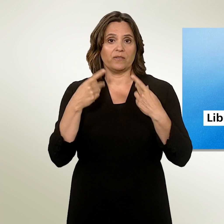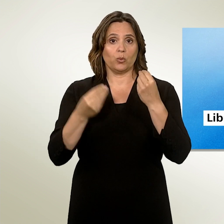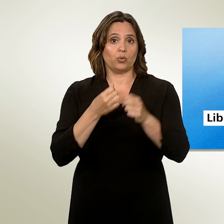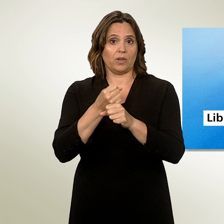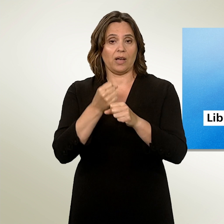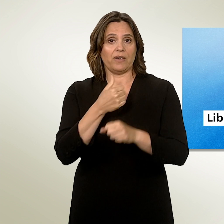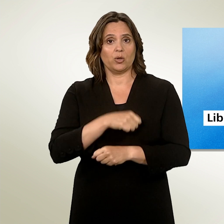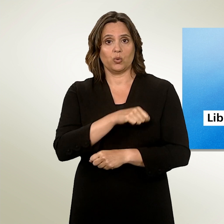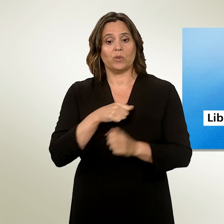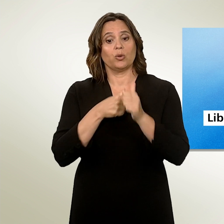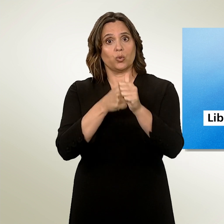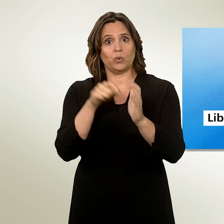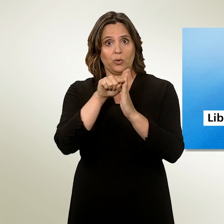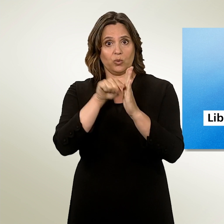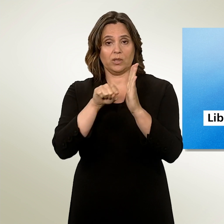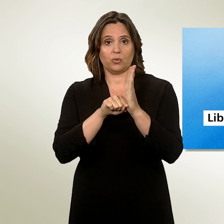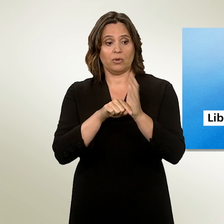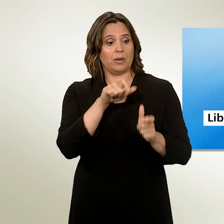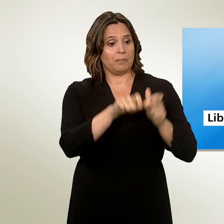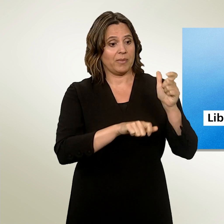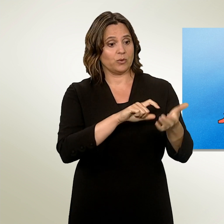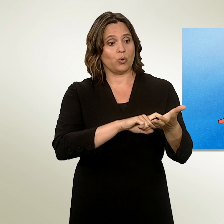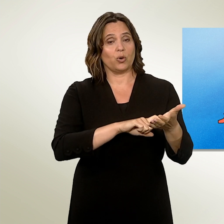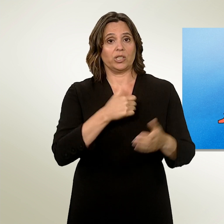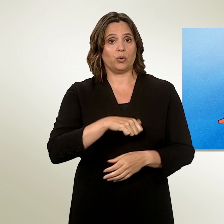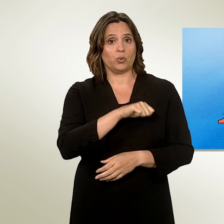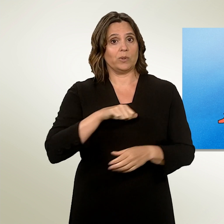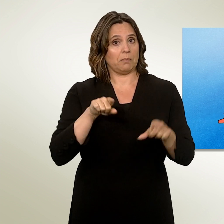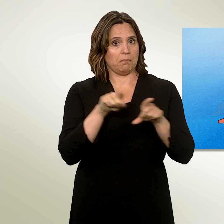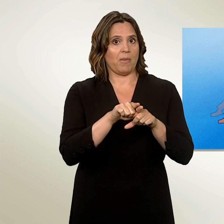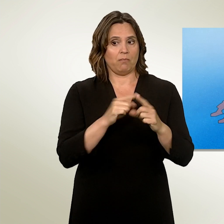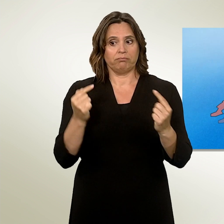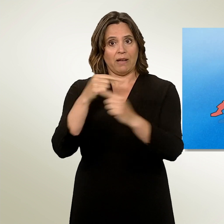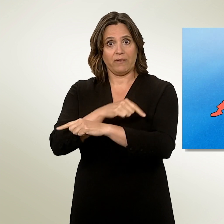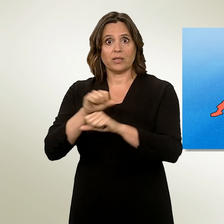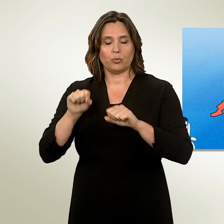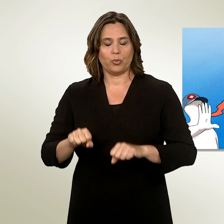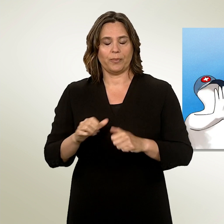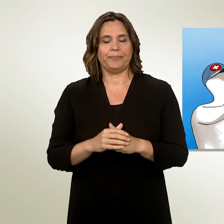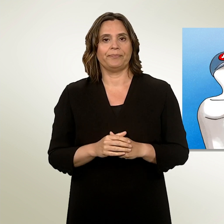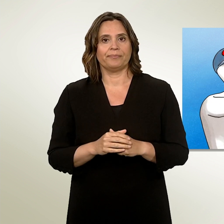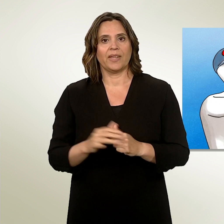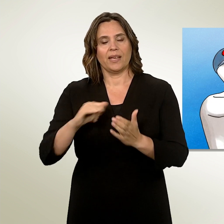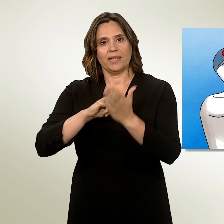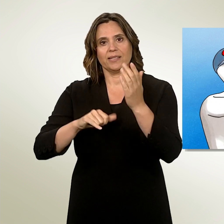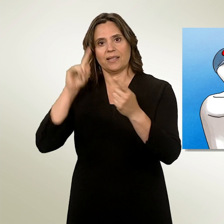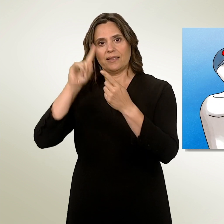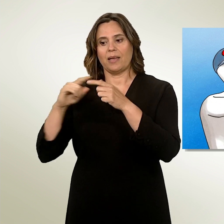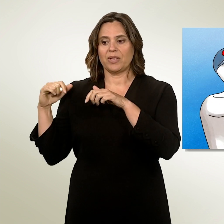et aux citoyens suisses d'en faire autant dans un état de l'UE. L'Initiative pour une immigration modérée, aussi